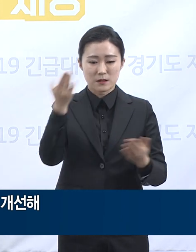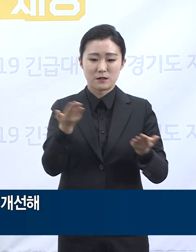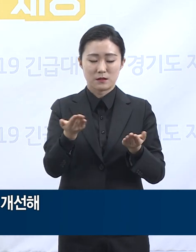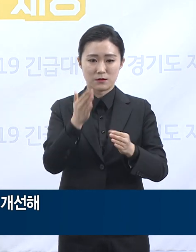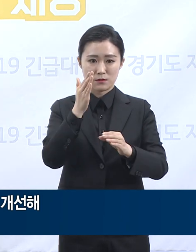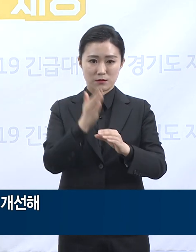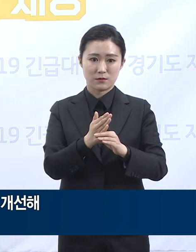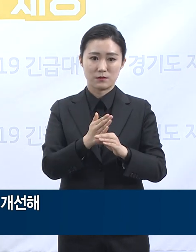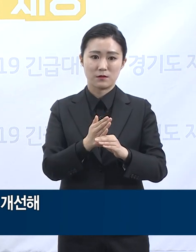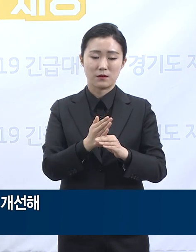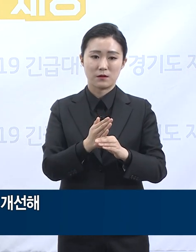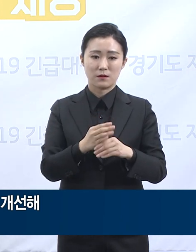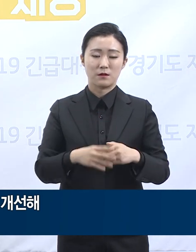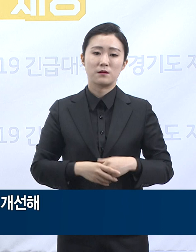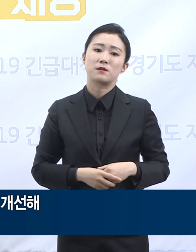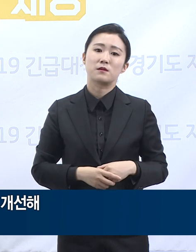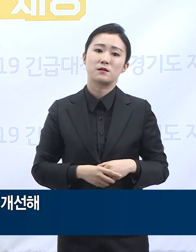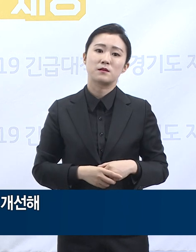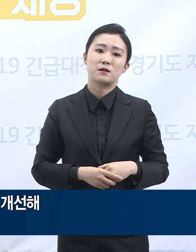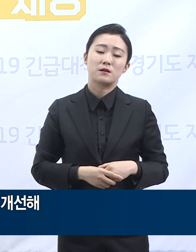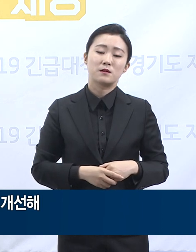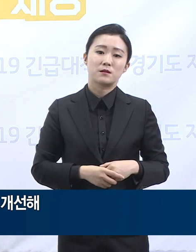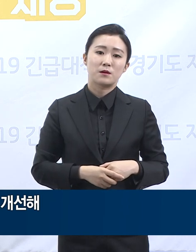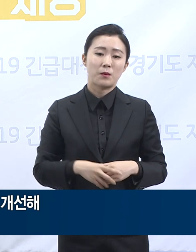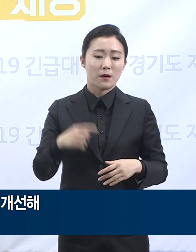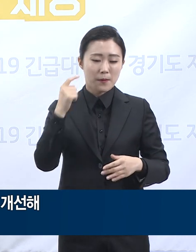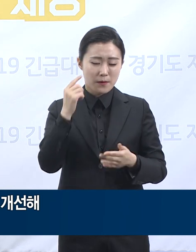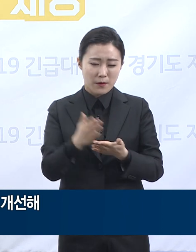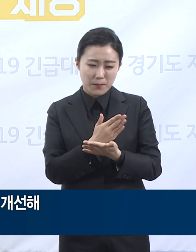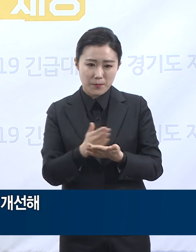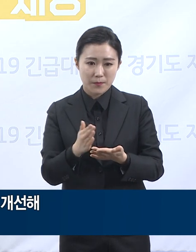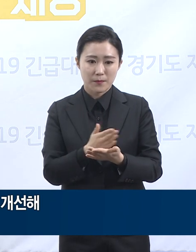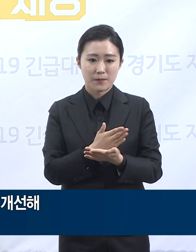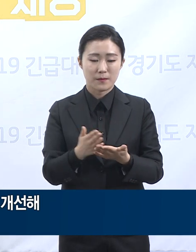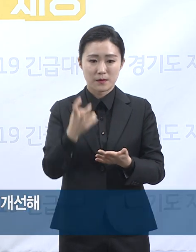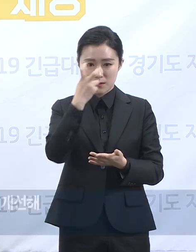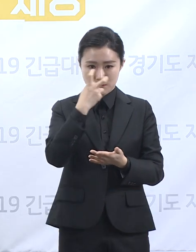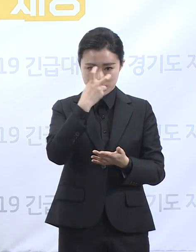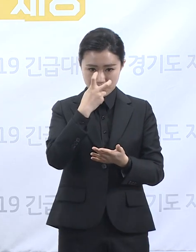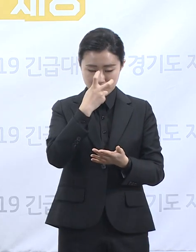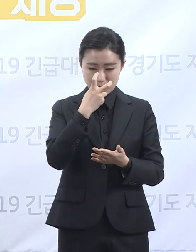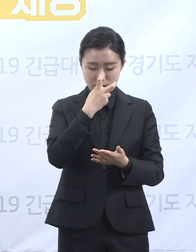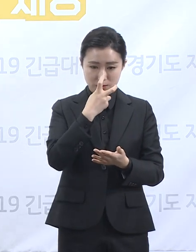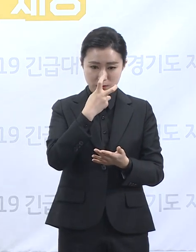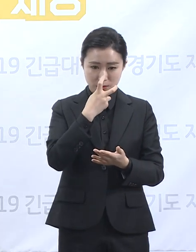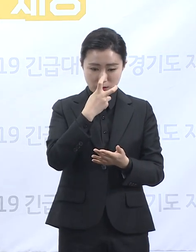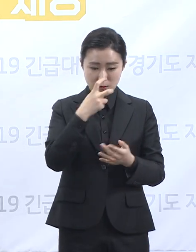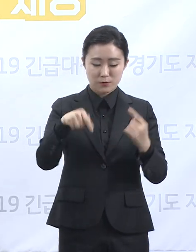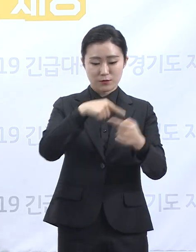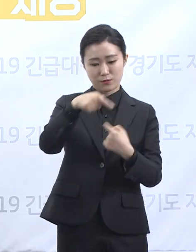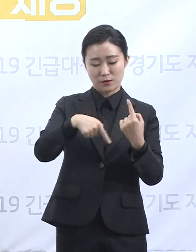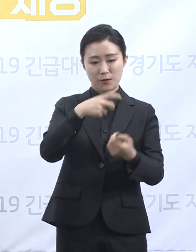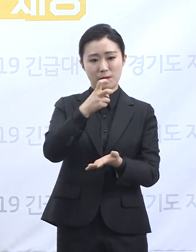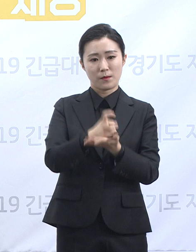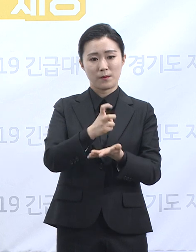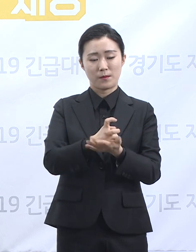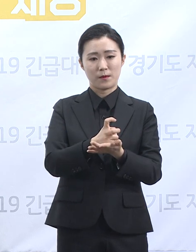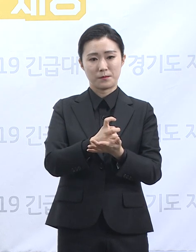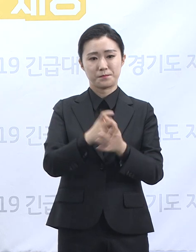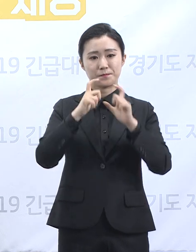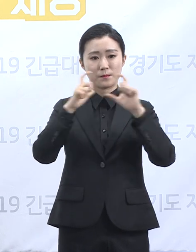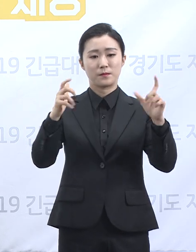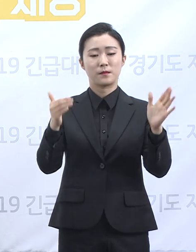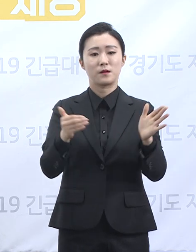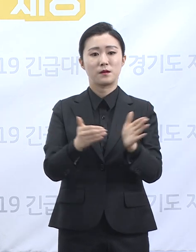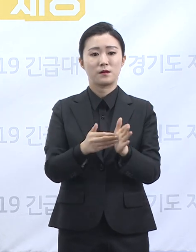중앙방역대책본부는 선별진료소 하절기 운영수칙을 발표했습니다. 경기도는 우선 보건소